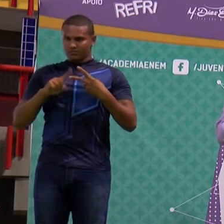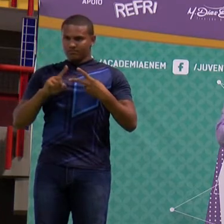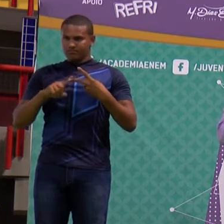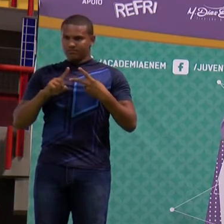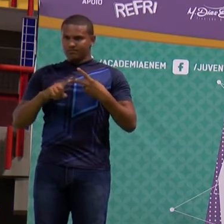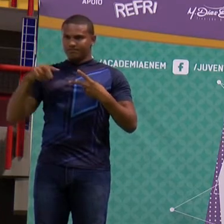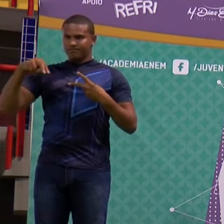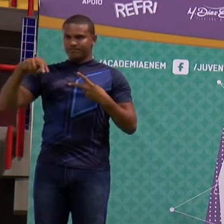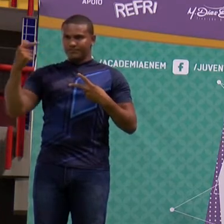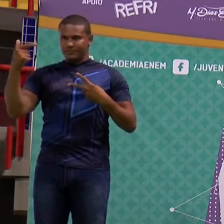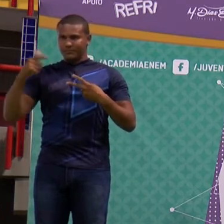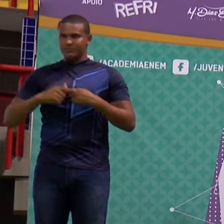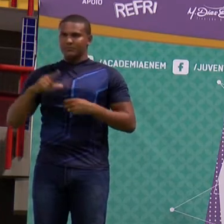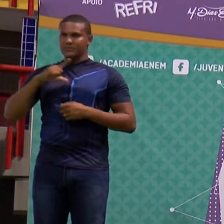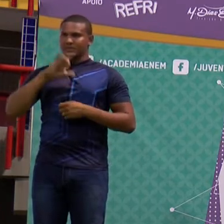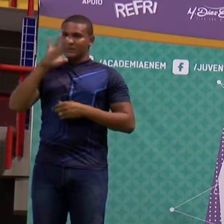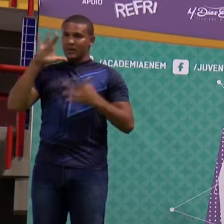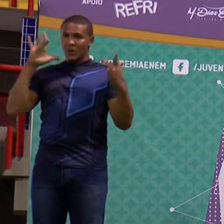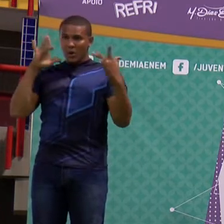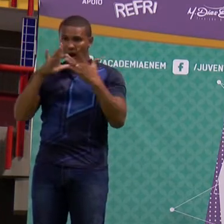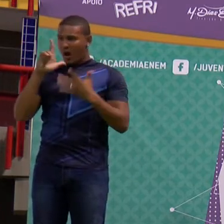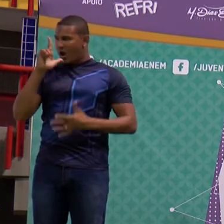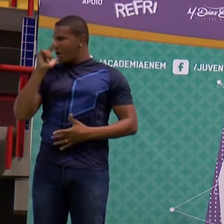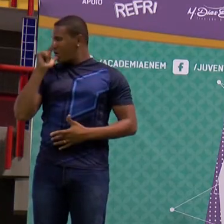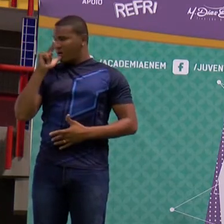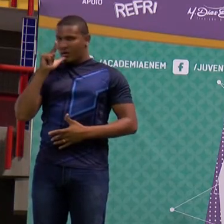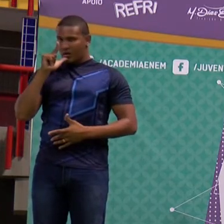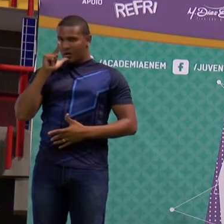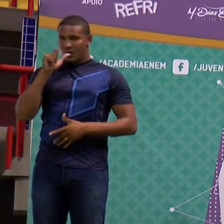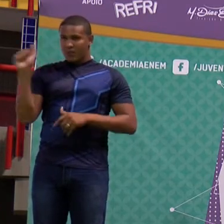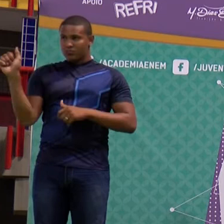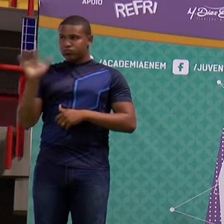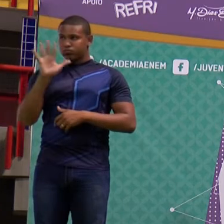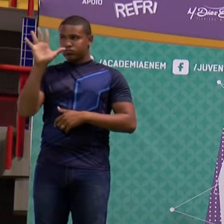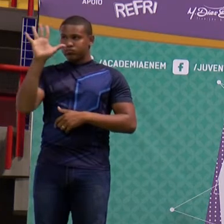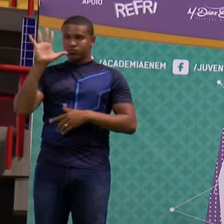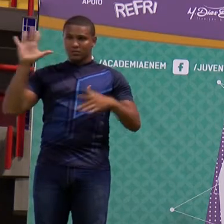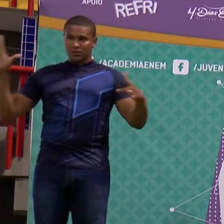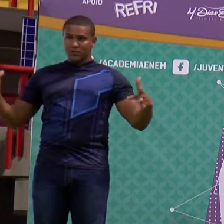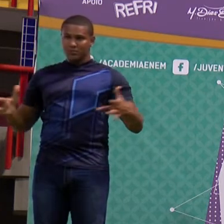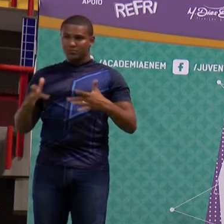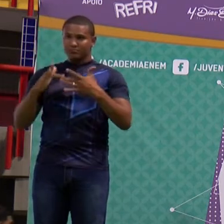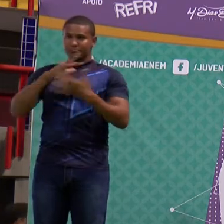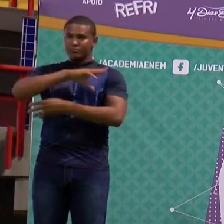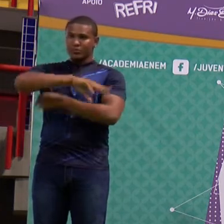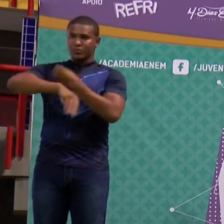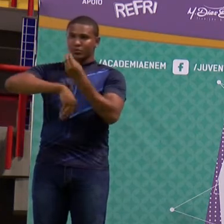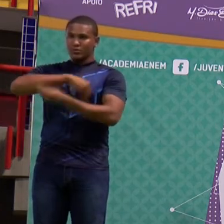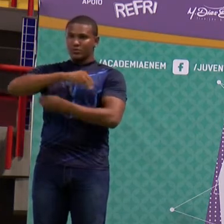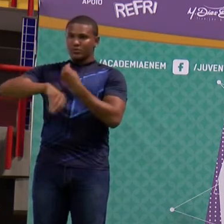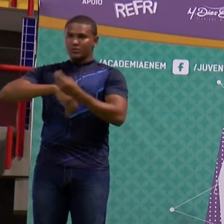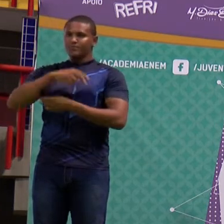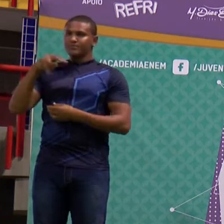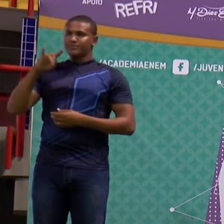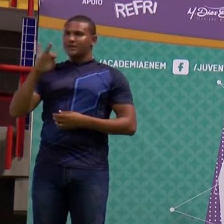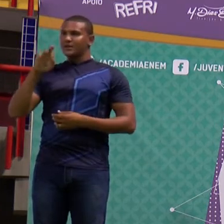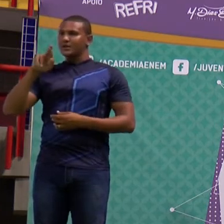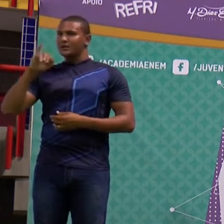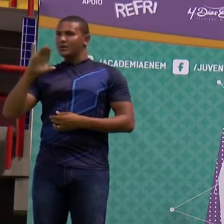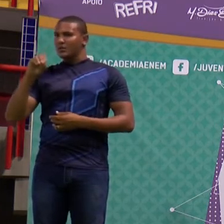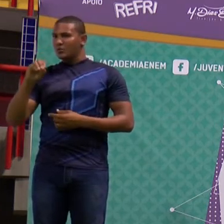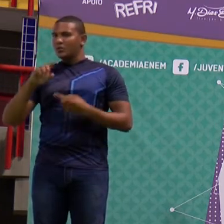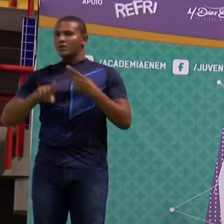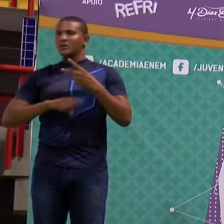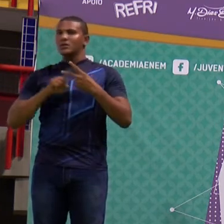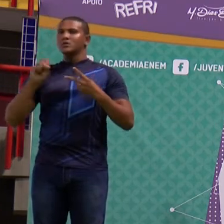contato com a água, em forma de vapor, formam ácidos como o ácido nítrico e o